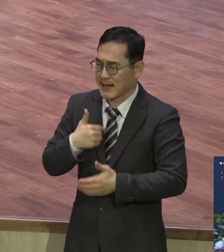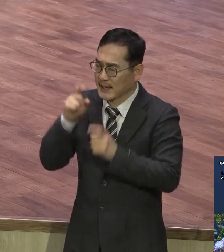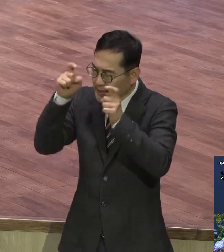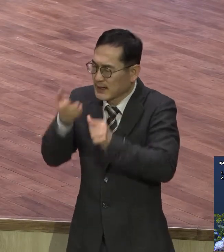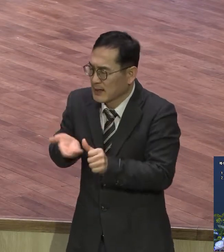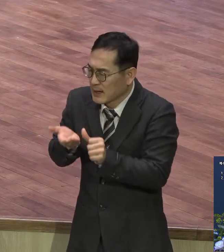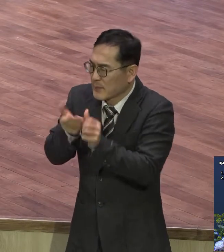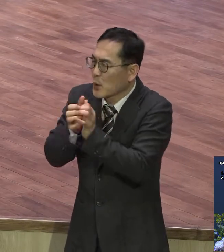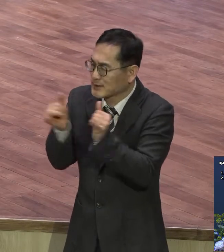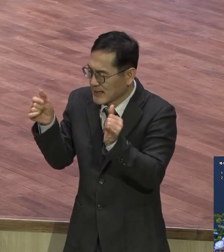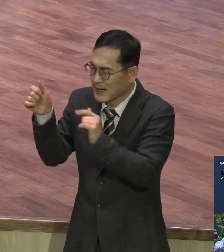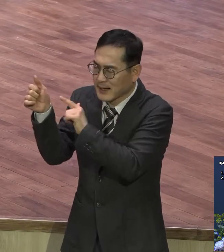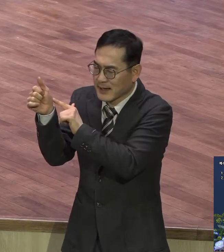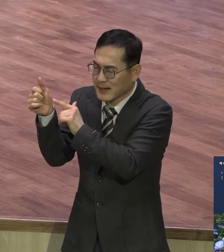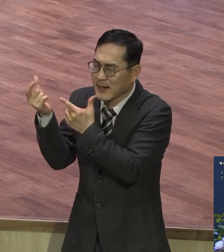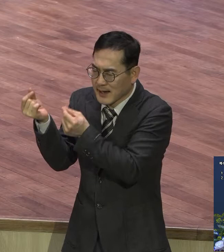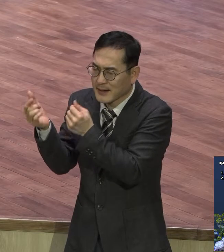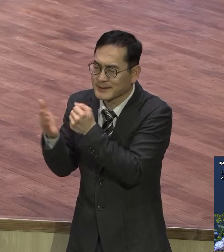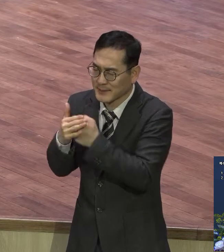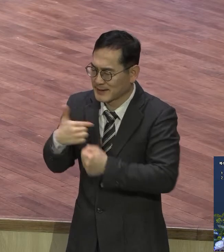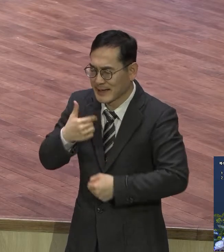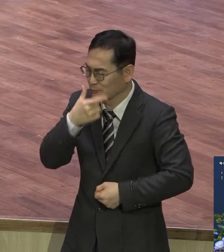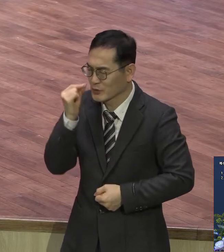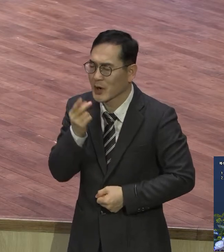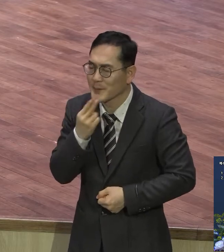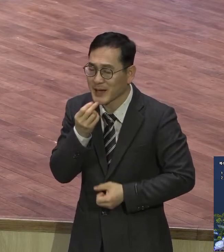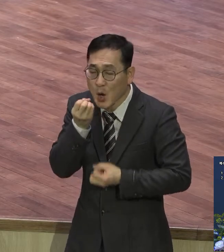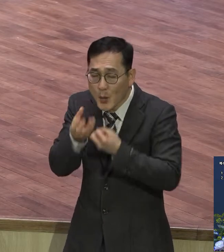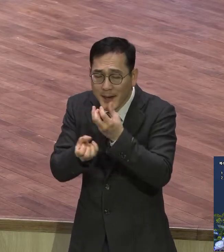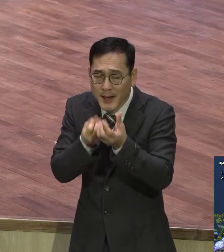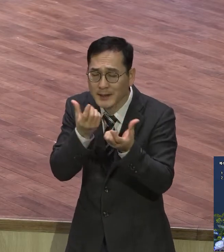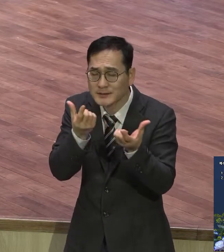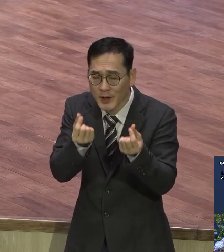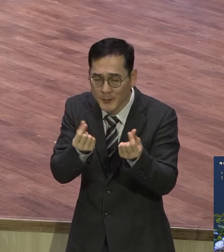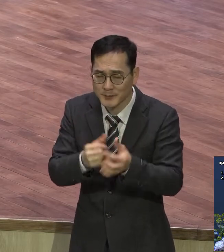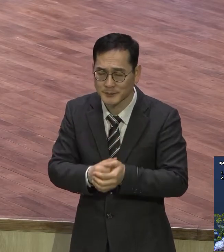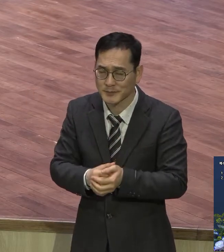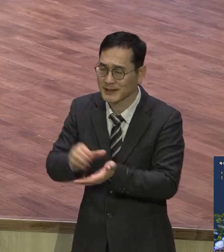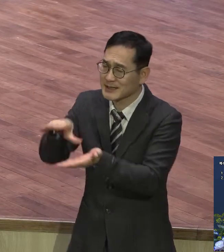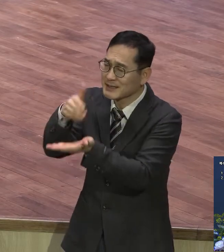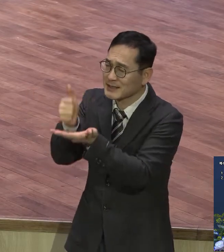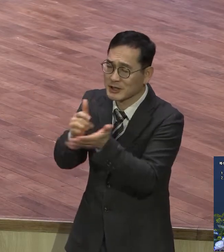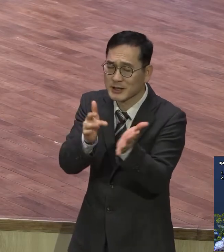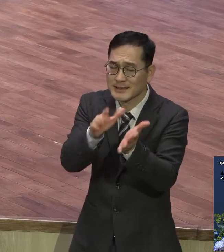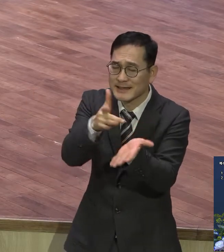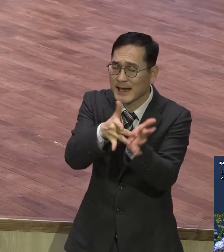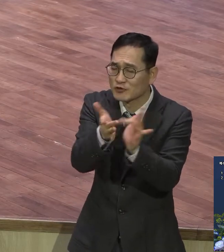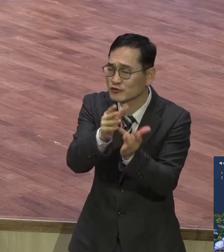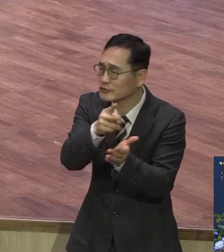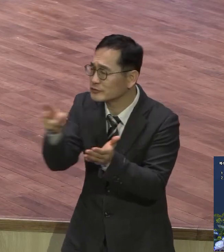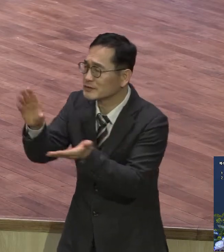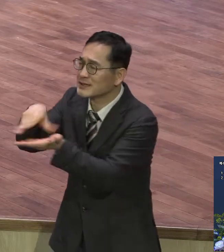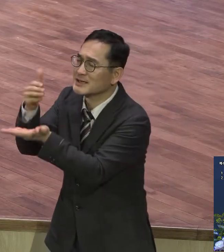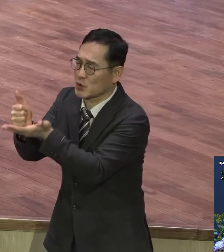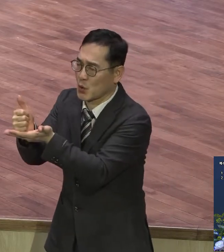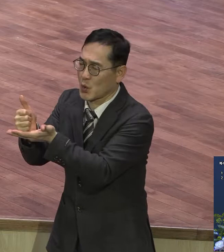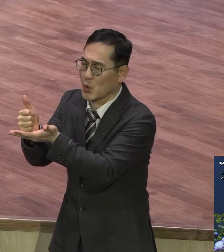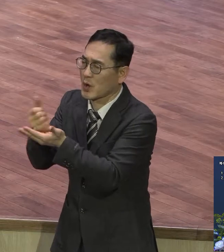가운데서도 정말 예수가 그리스도라는 사실을 고백하면서 영적으로 싸워 이겨나가게 하여